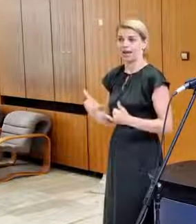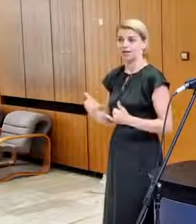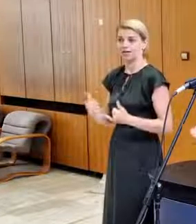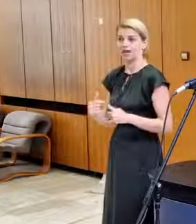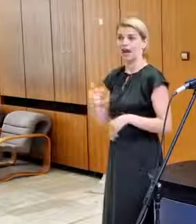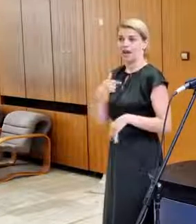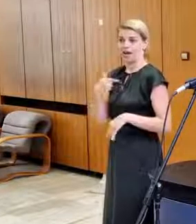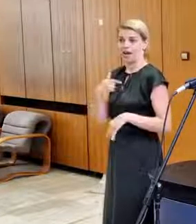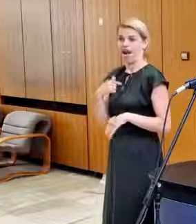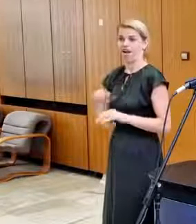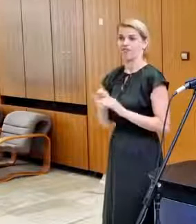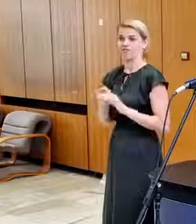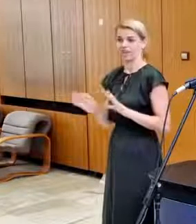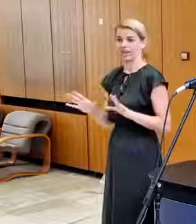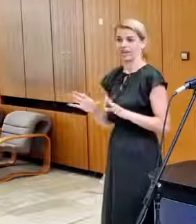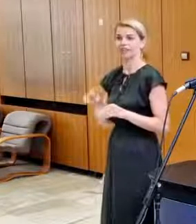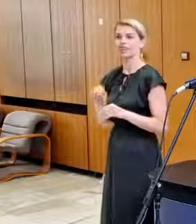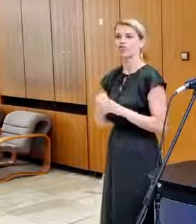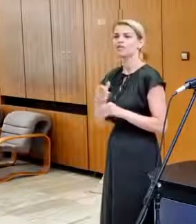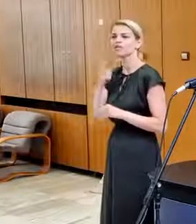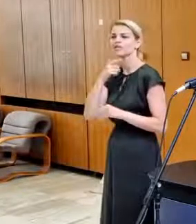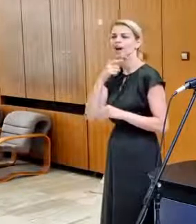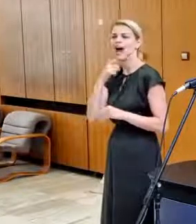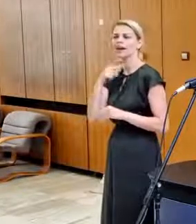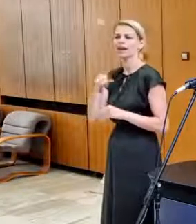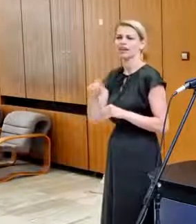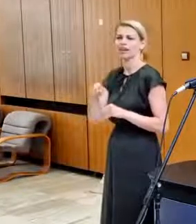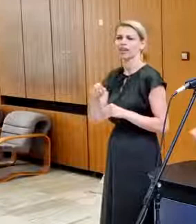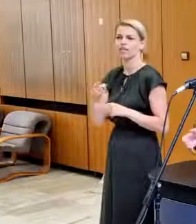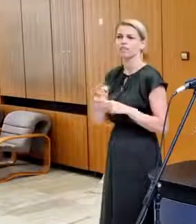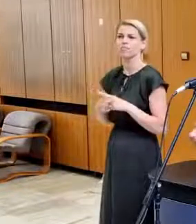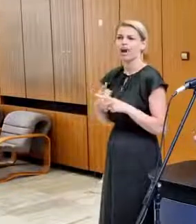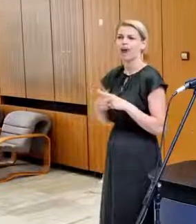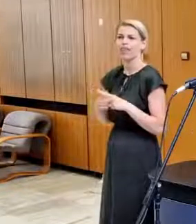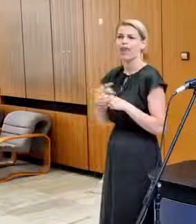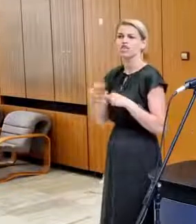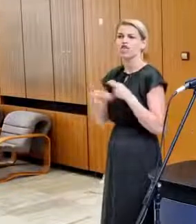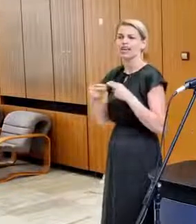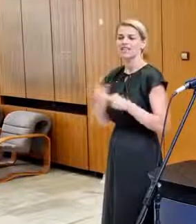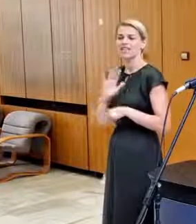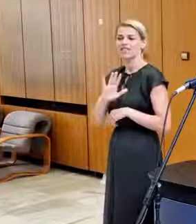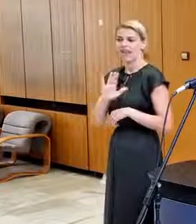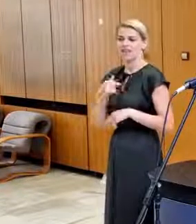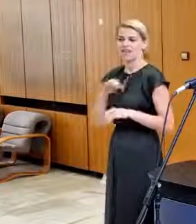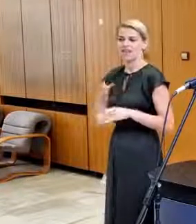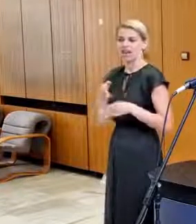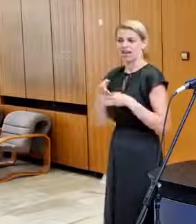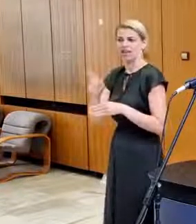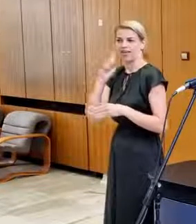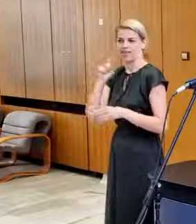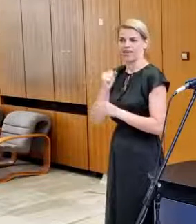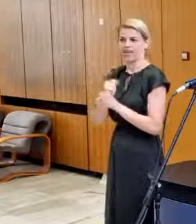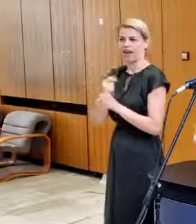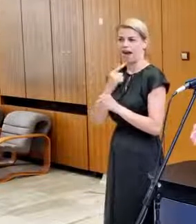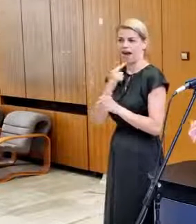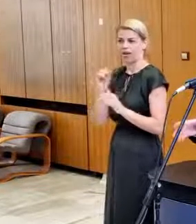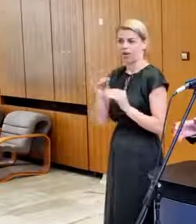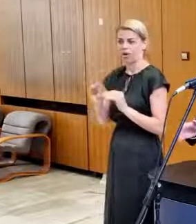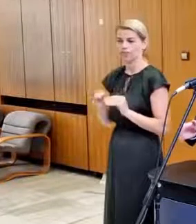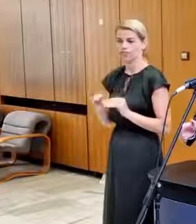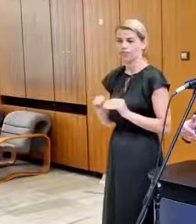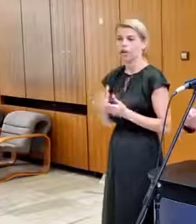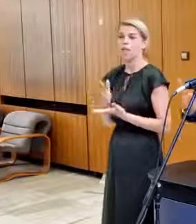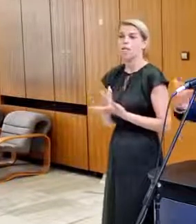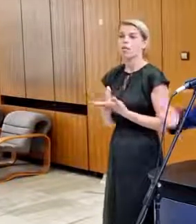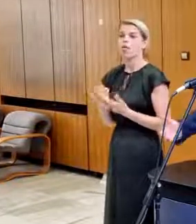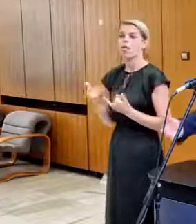tie krajiny, ktoré ešte máme, bývalé sovietské zbránevé systémy. Čiže rokujeme a hľadáme riešenie, ale už nie je veľmi jednoduché hľadať ako keby veci,